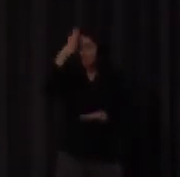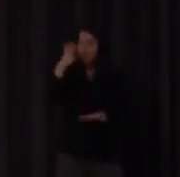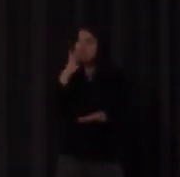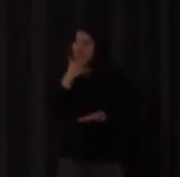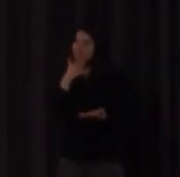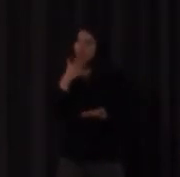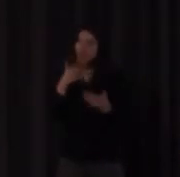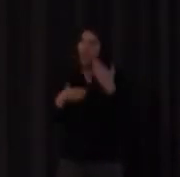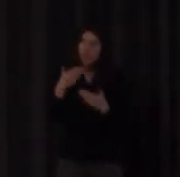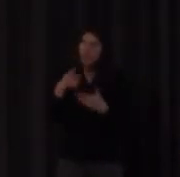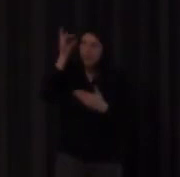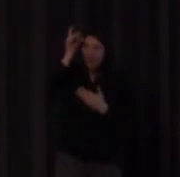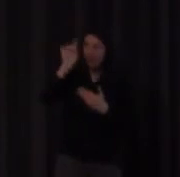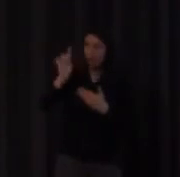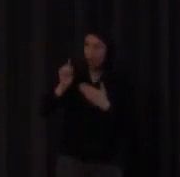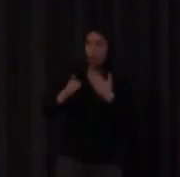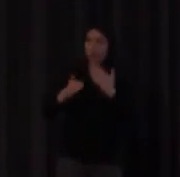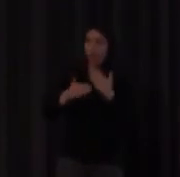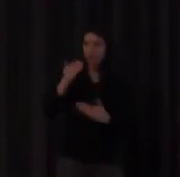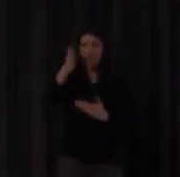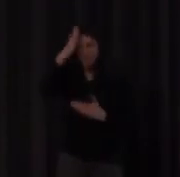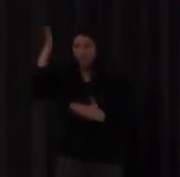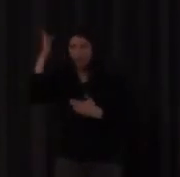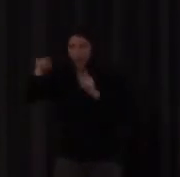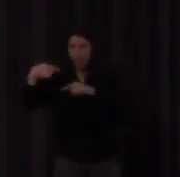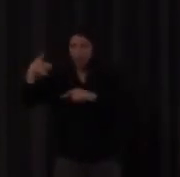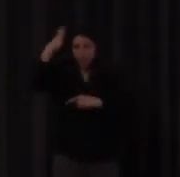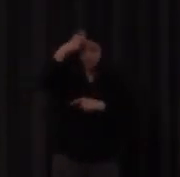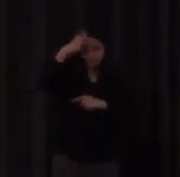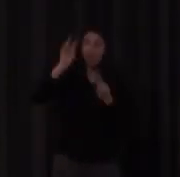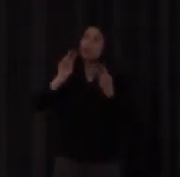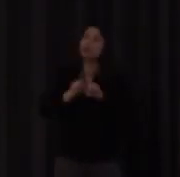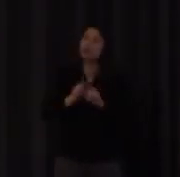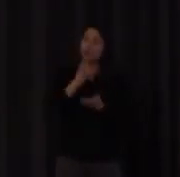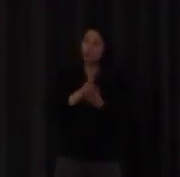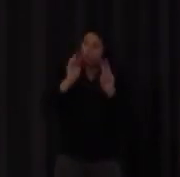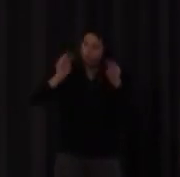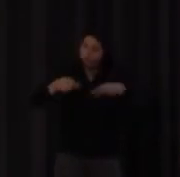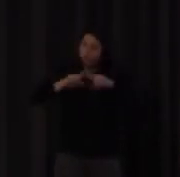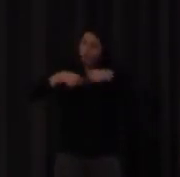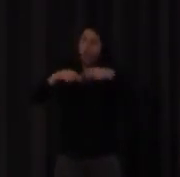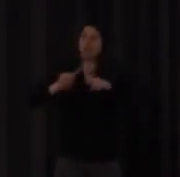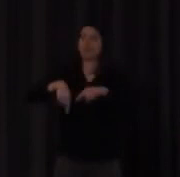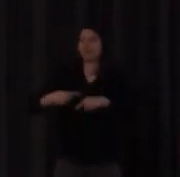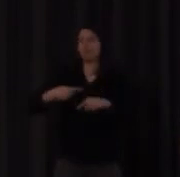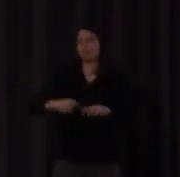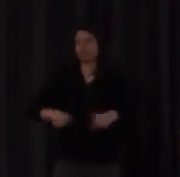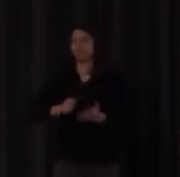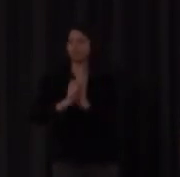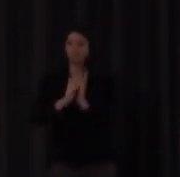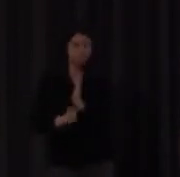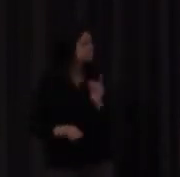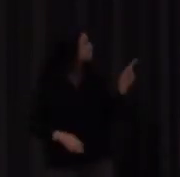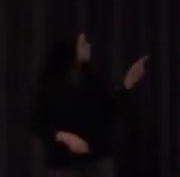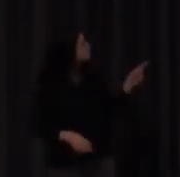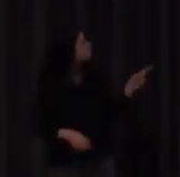no empieza pegado tengo que separarlo un poco y luego y eso es lo que permite la escritura el nivel de acierto del contacto inicial